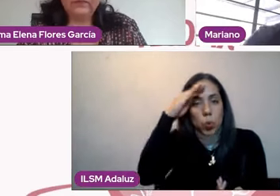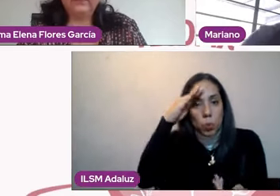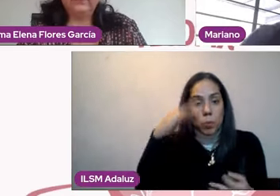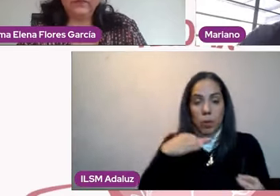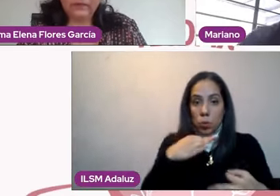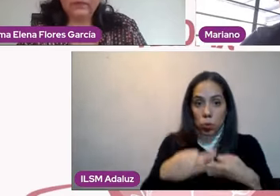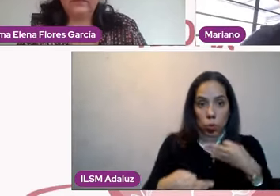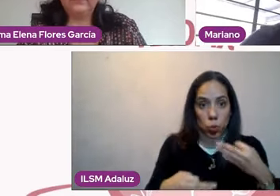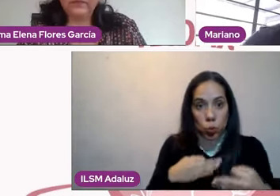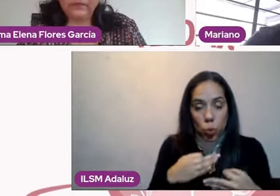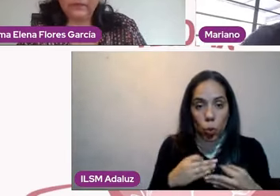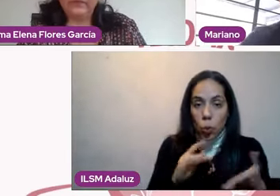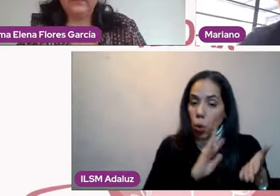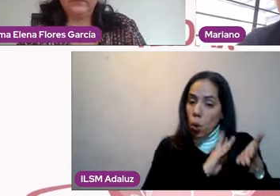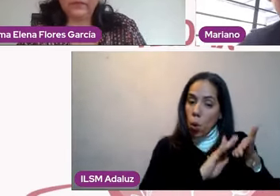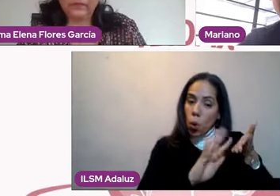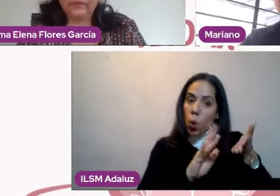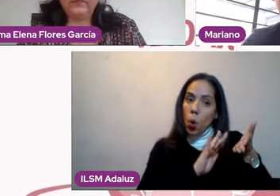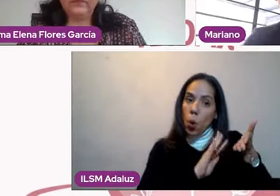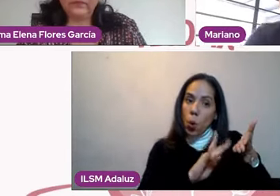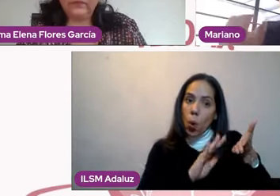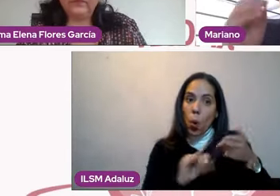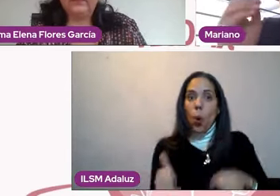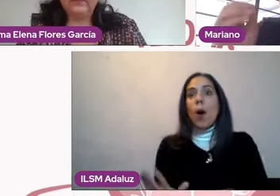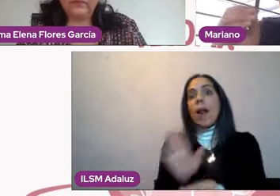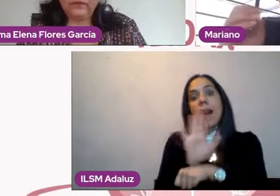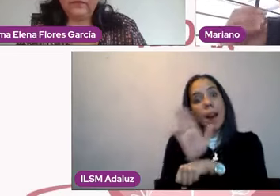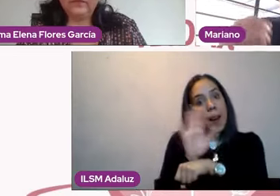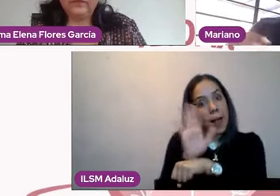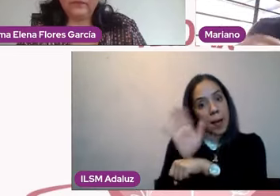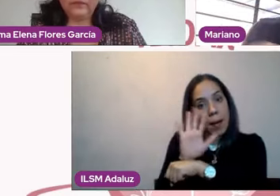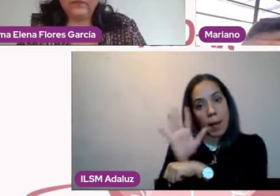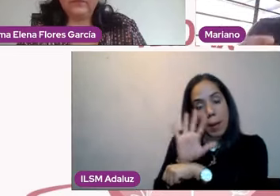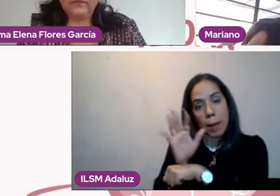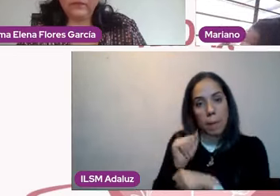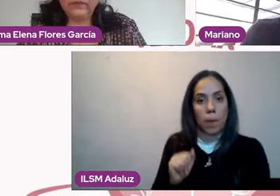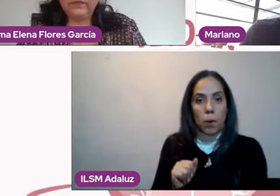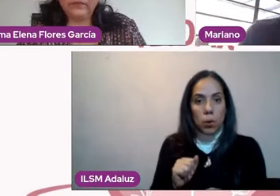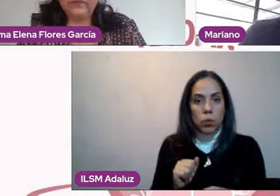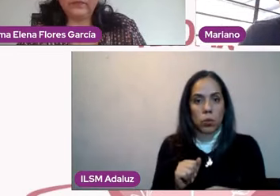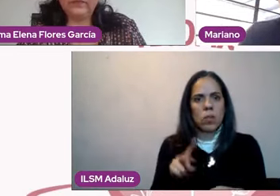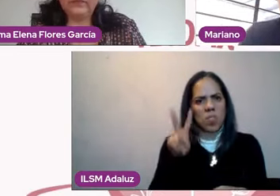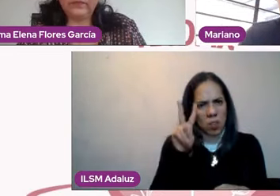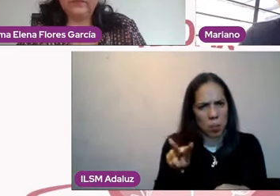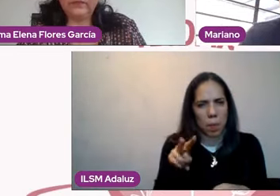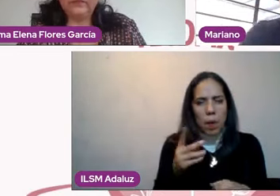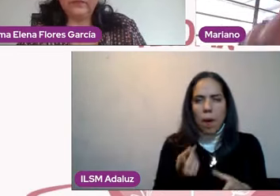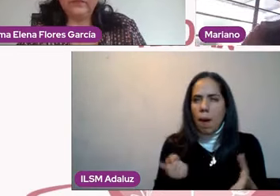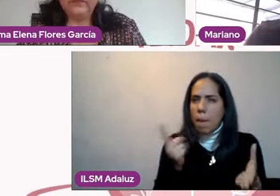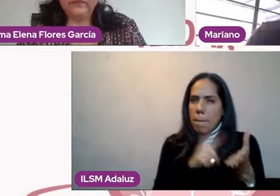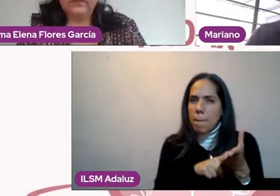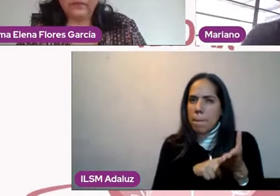ya sea literaria, ya sea de cine, ya sea de cosas verdaderamente más profundas, que seguramente no son los